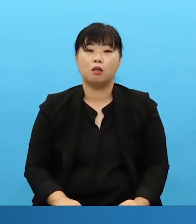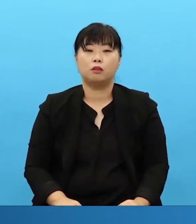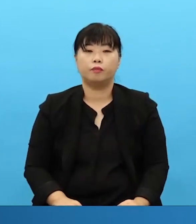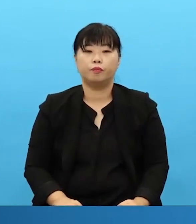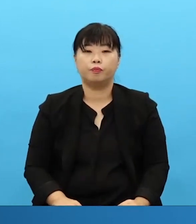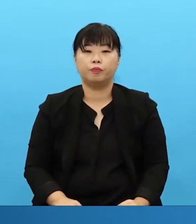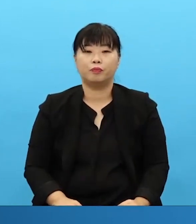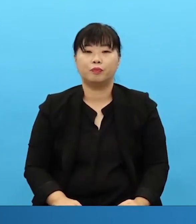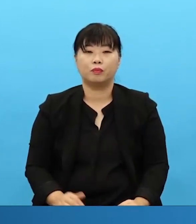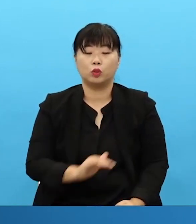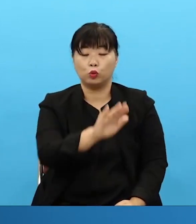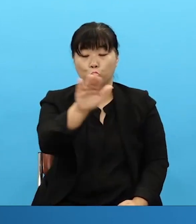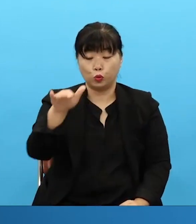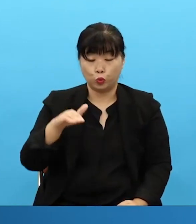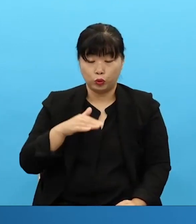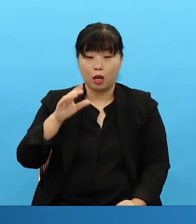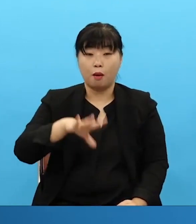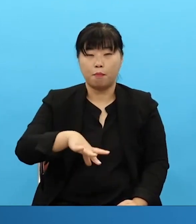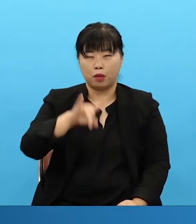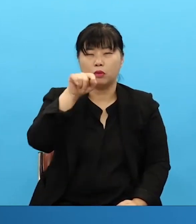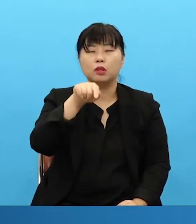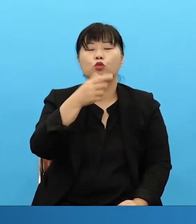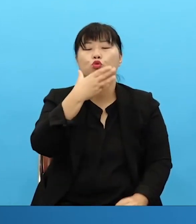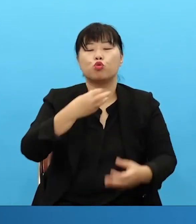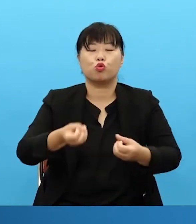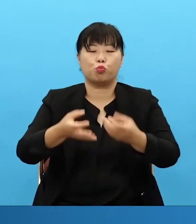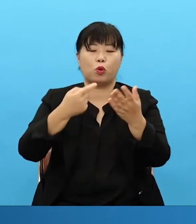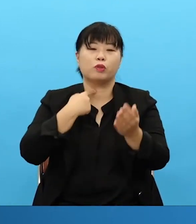여러분이 이 축복을 받아야 돼요. 이건 집중하라니까요.